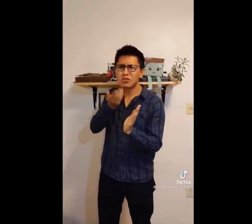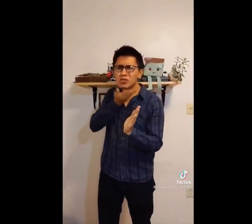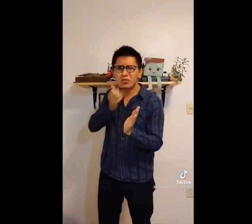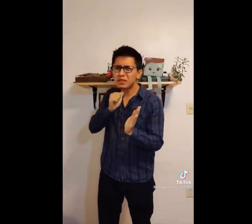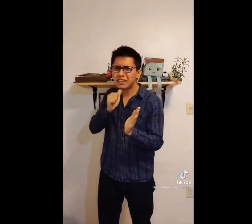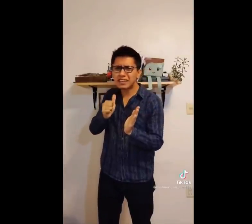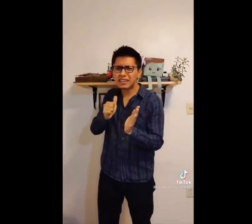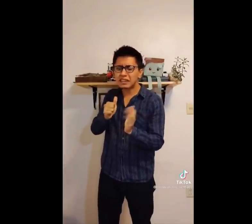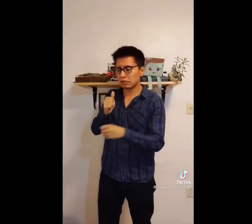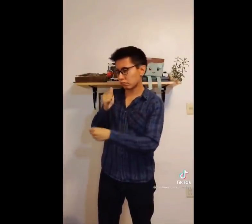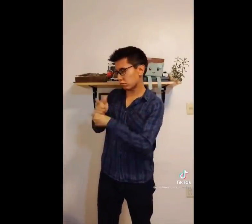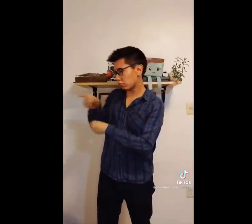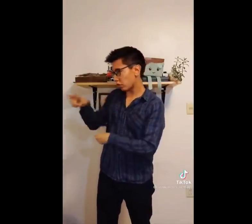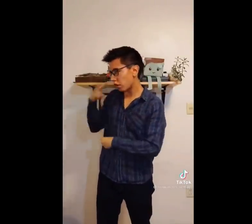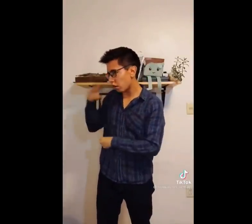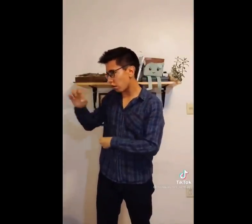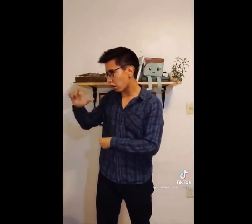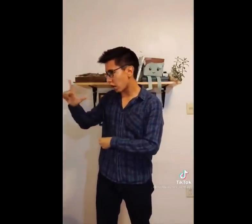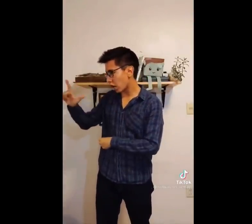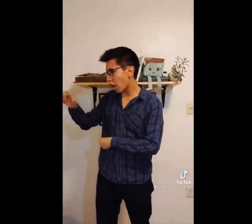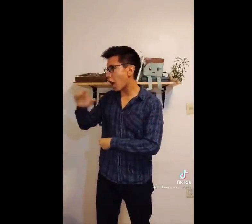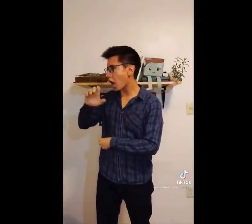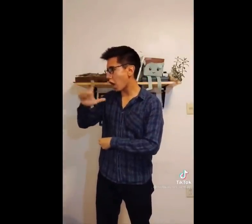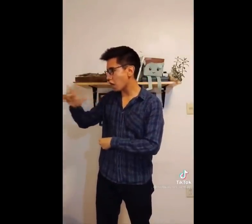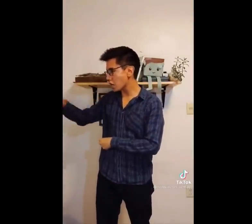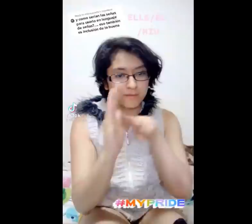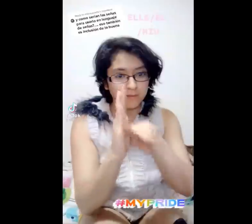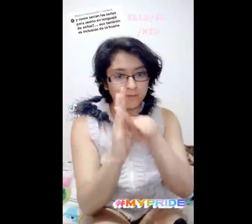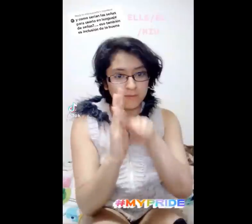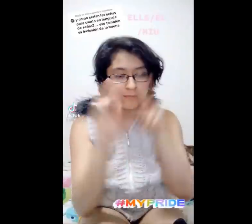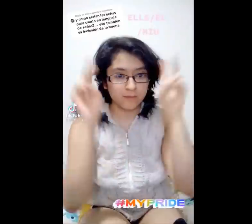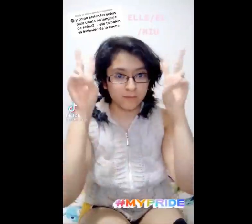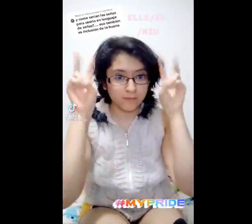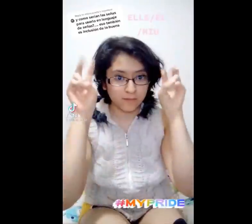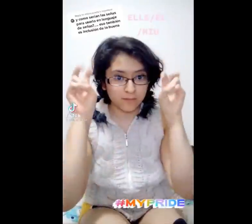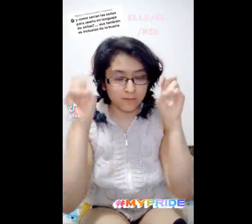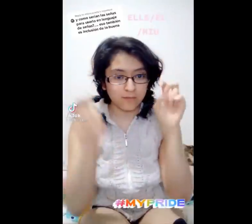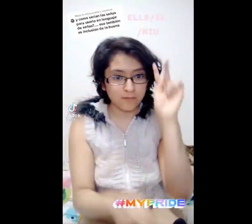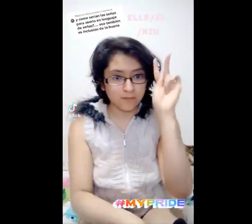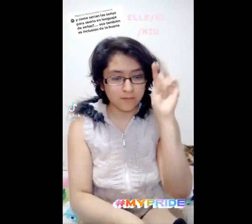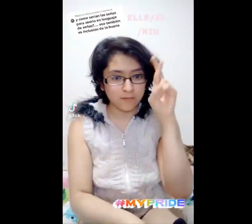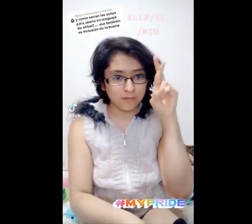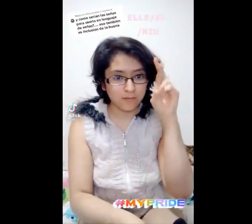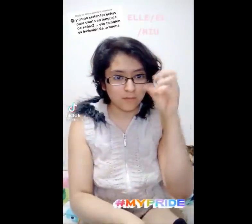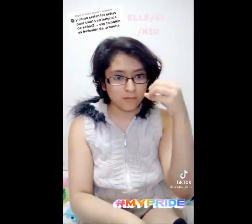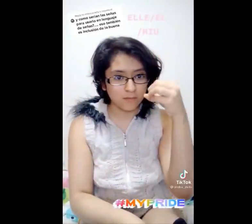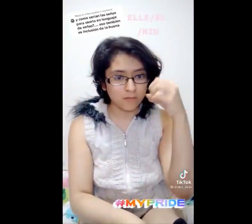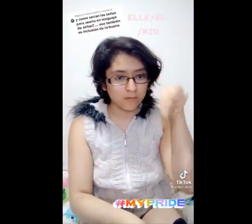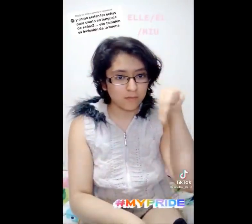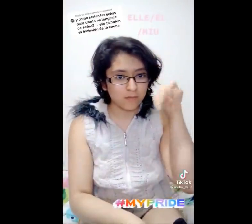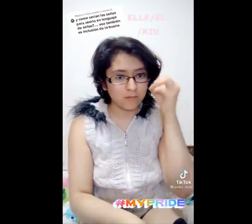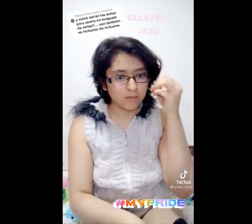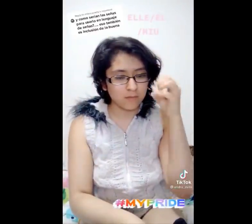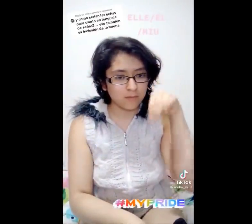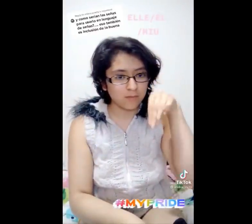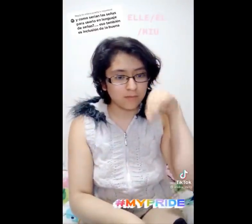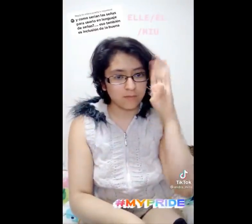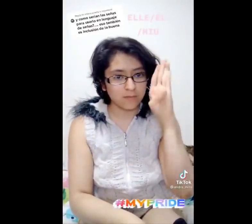pronombres solo existen en lenguas orales. Asimismo, sobre el deletreo que hizo la joven no binaria, el